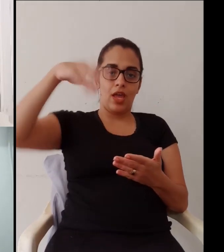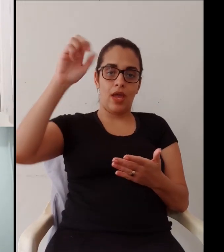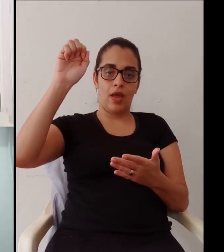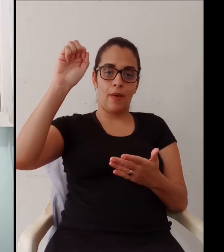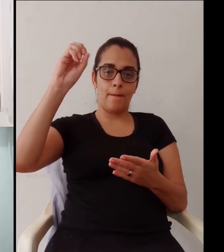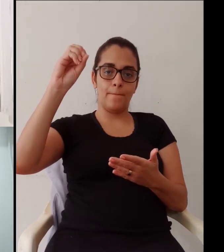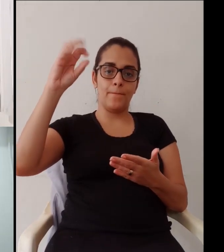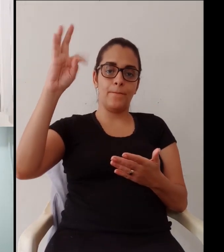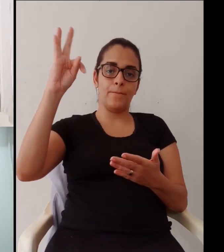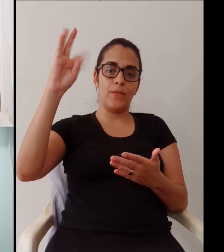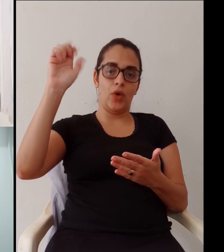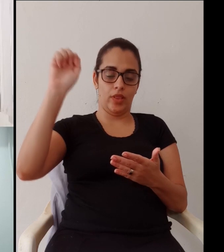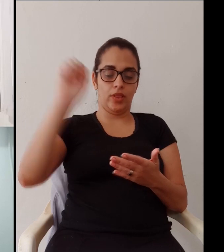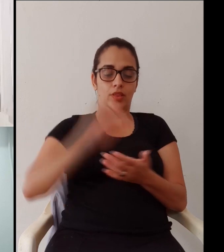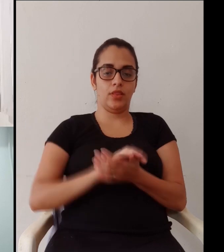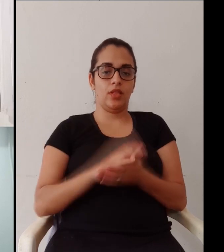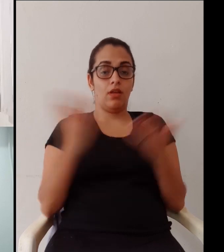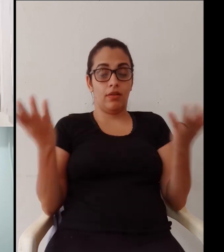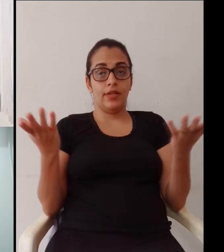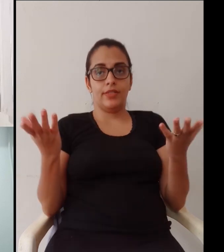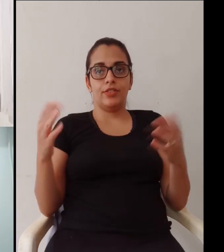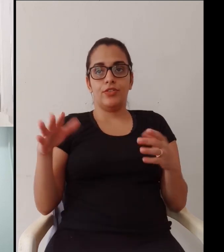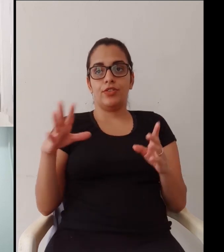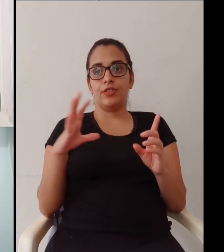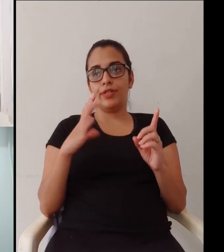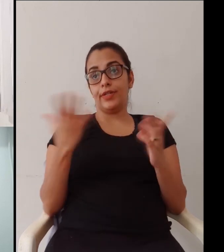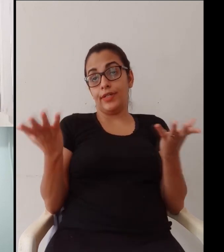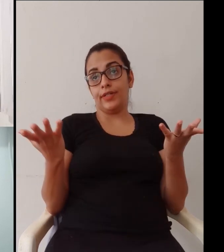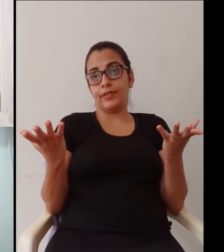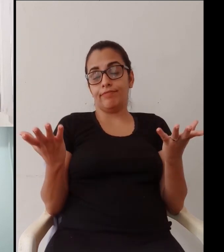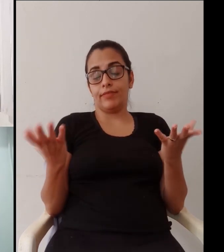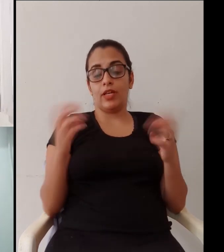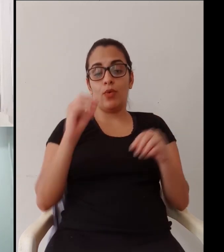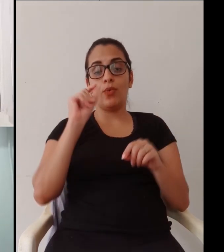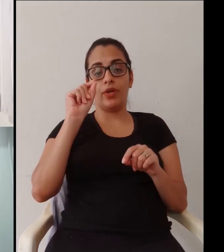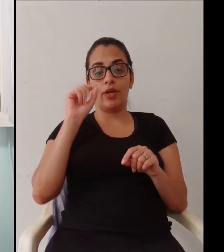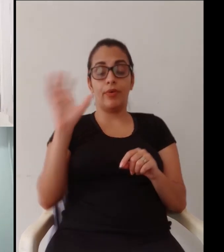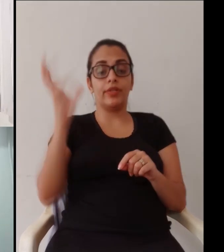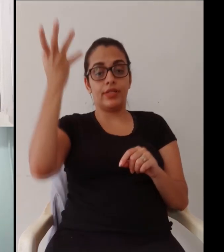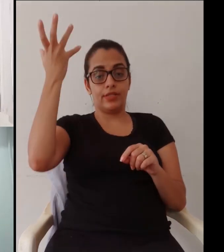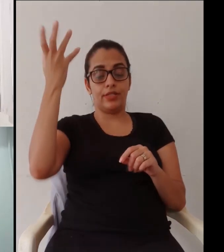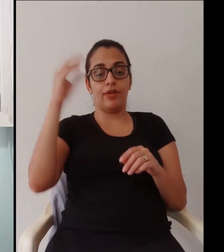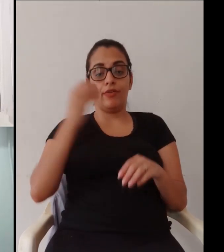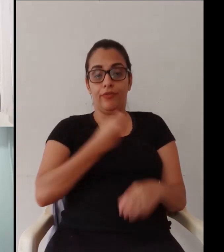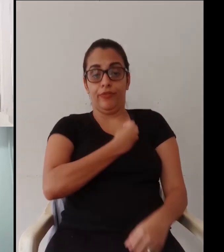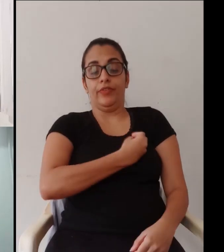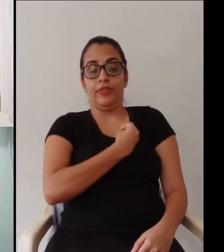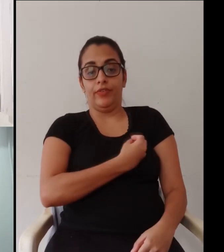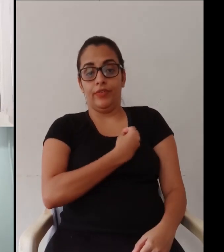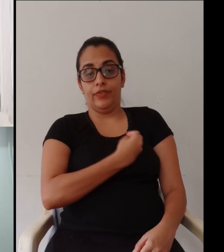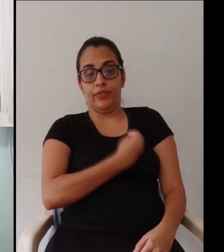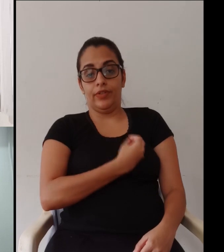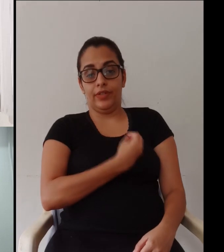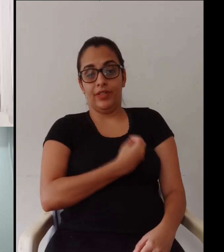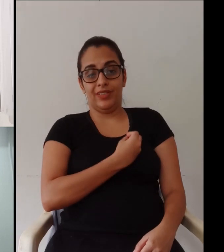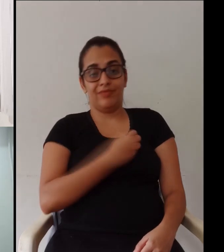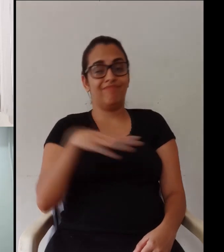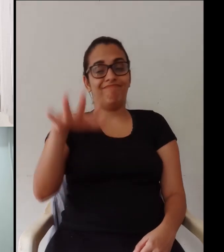de EAD e aí tem a parte do que são aulas remotas que nessa situação hoje em dia